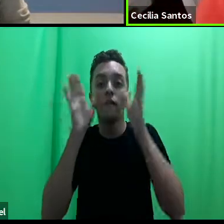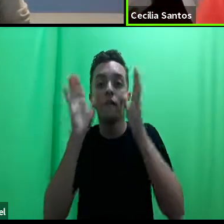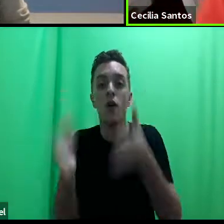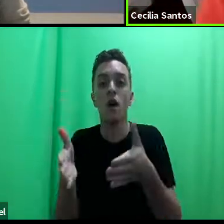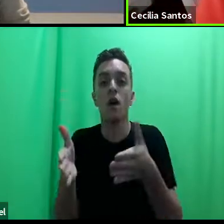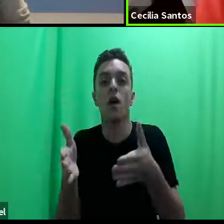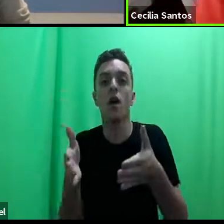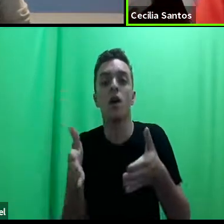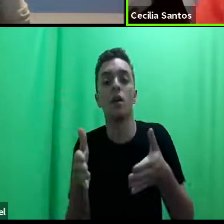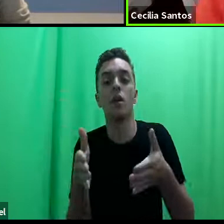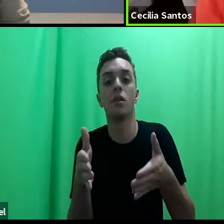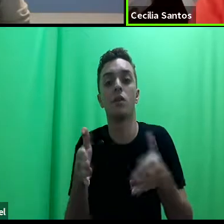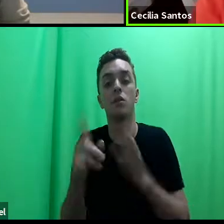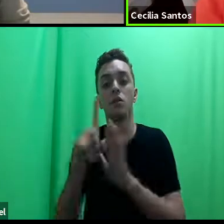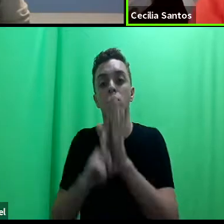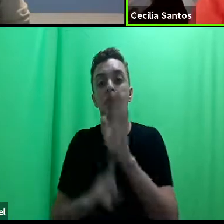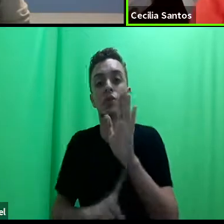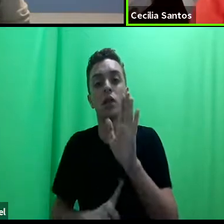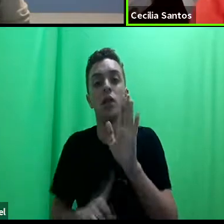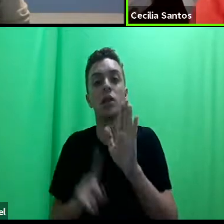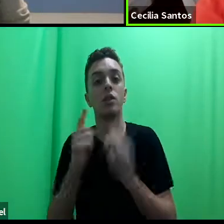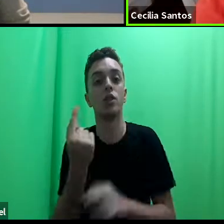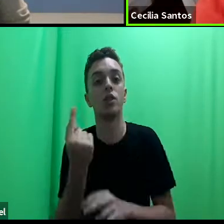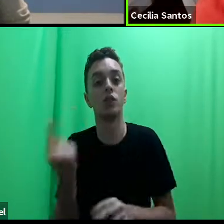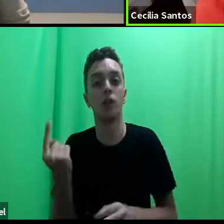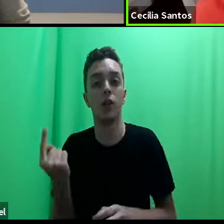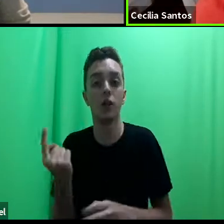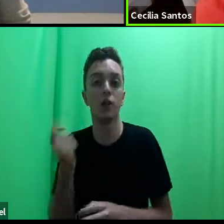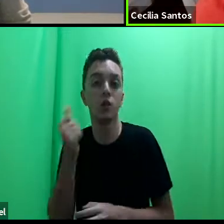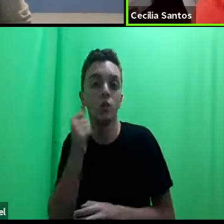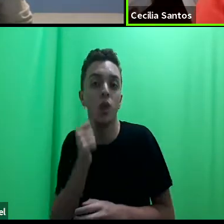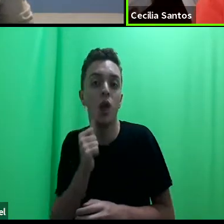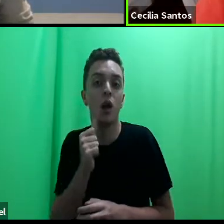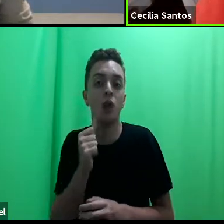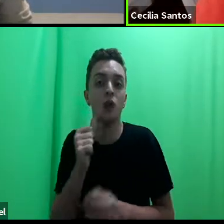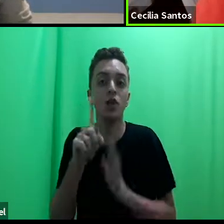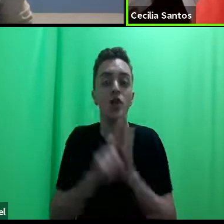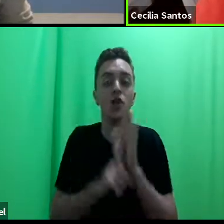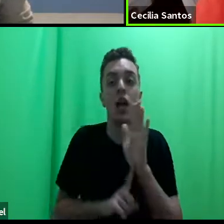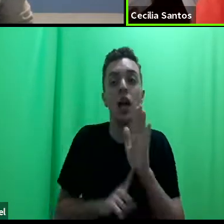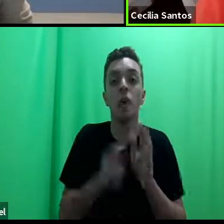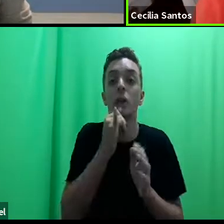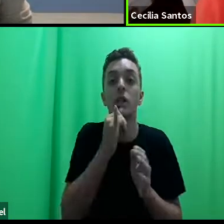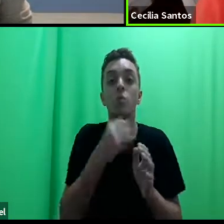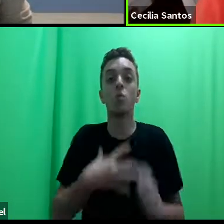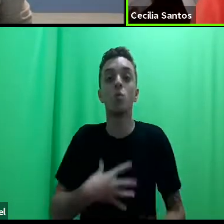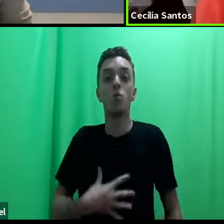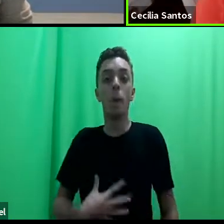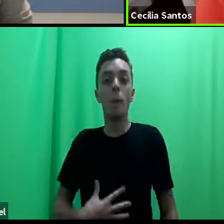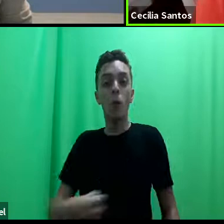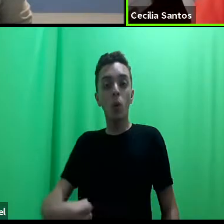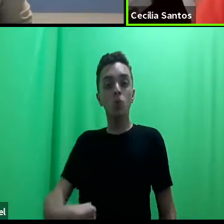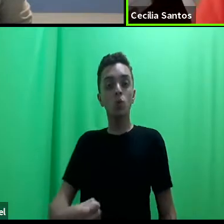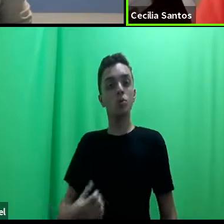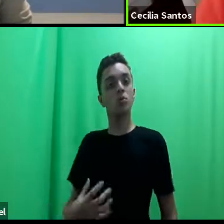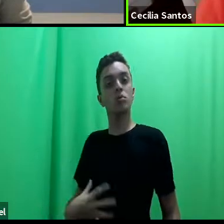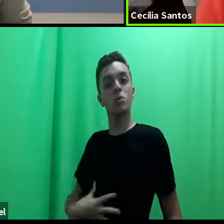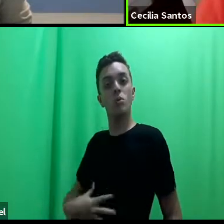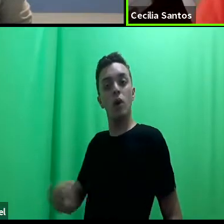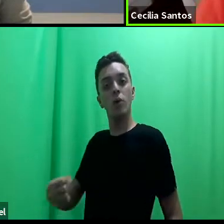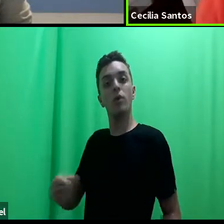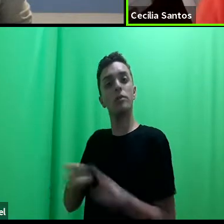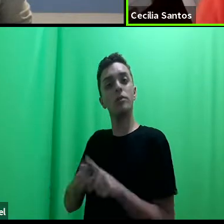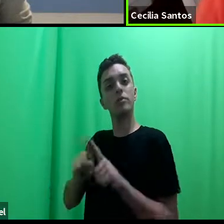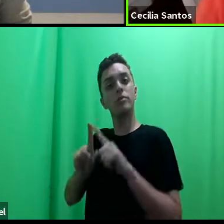os direitos individuais de mulheres, direitos civis, o aborto, por exemplo. Mesmo o aborto também